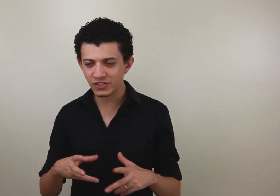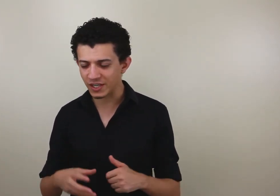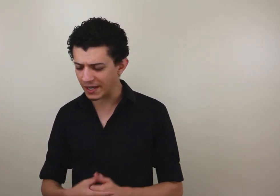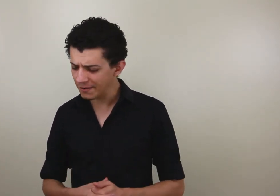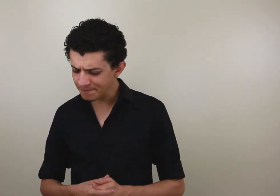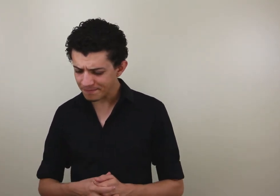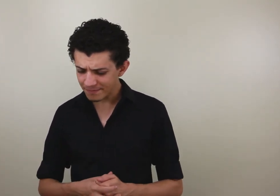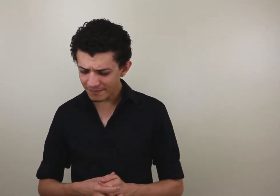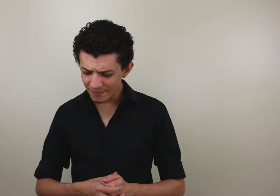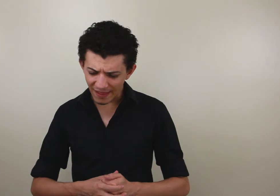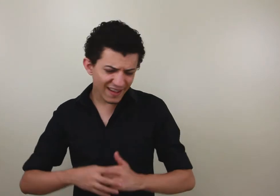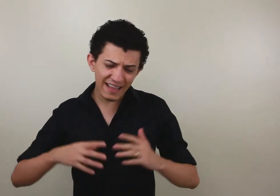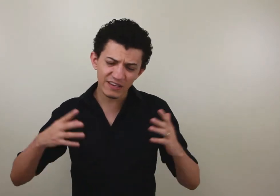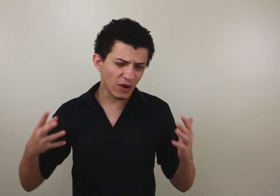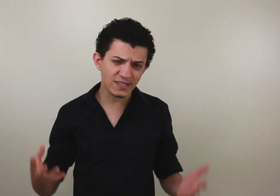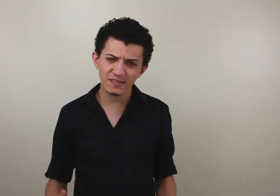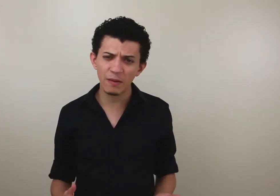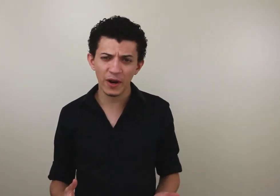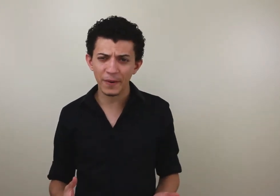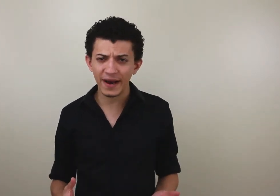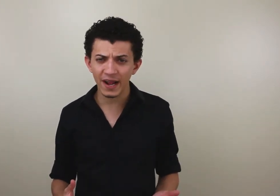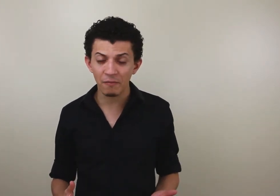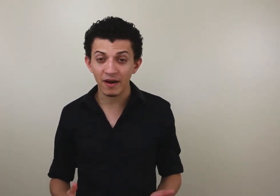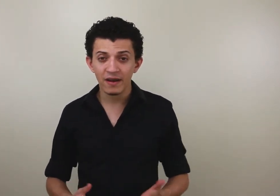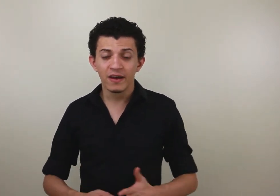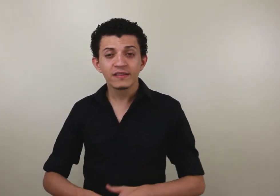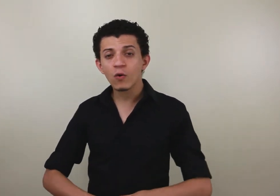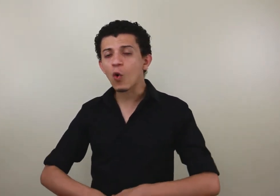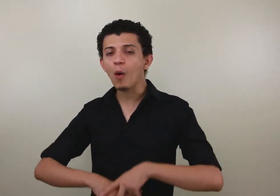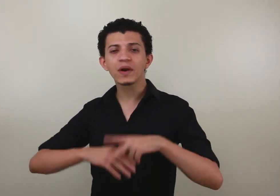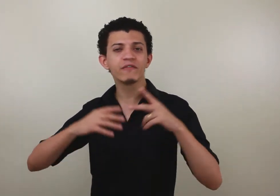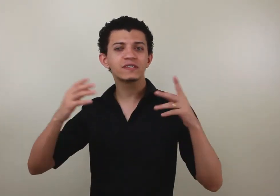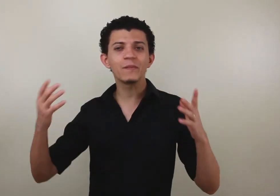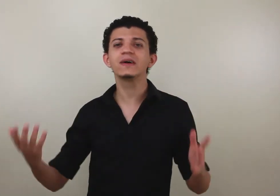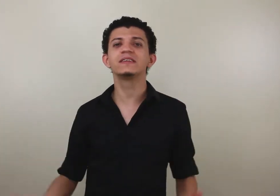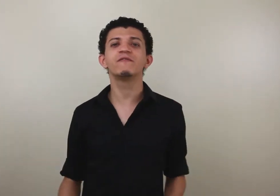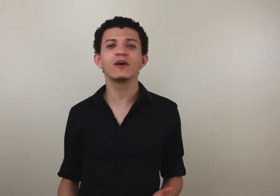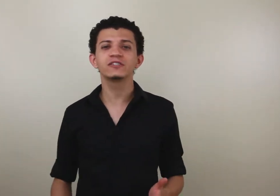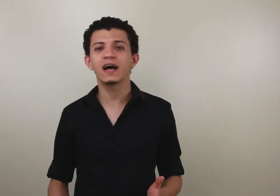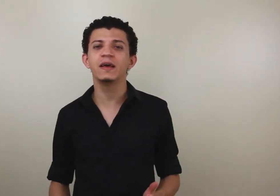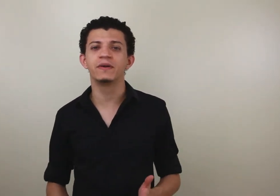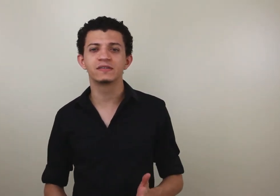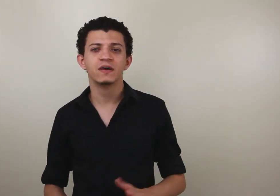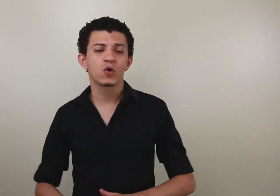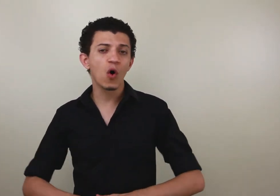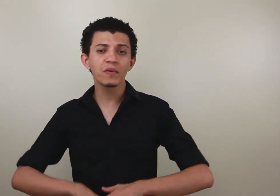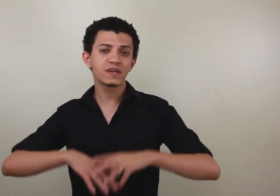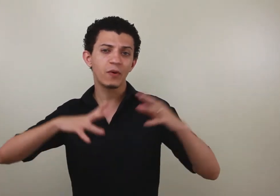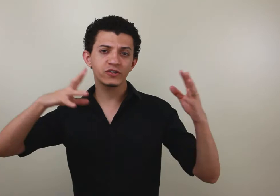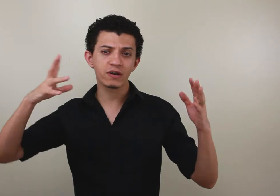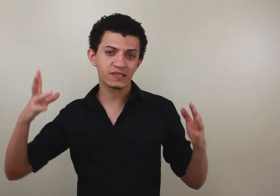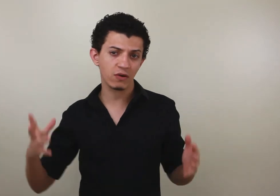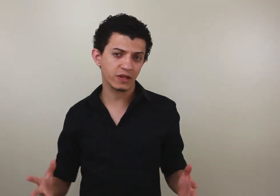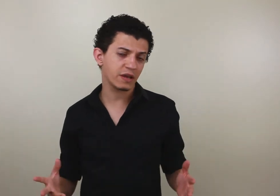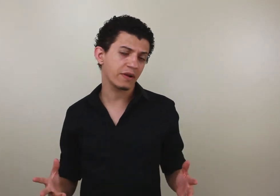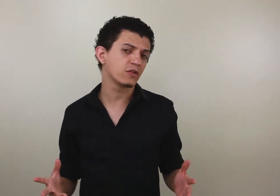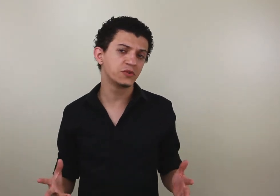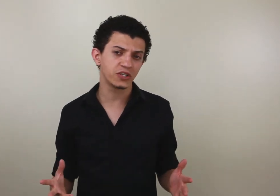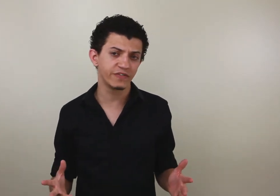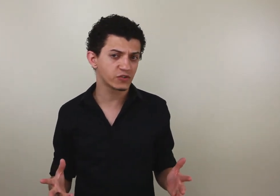a dia, né? Cá entre nós que isso demora pra caramba. Então, como que você pode ser fluente na Libras? Como que você pode alcançar um determinado objetivo em